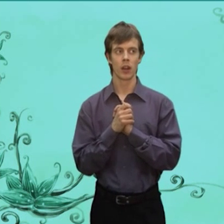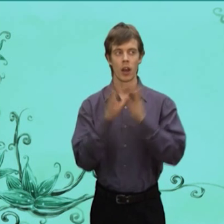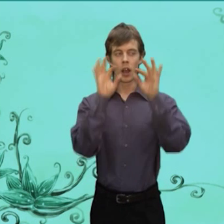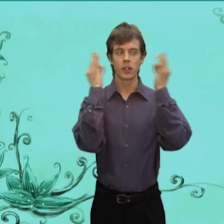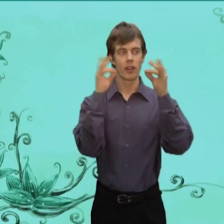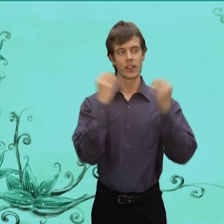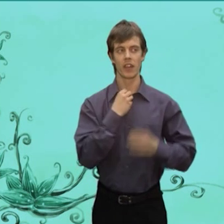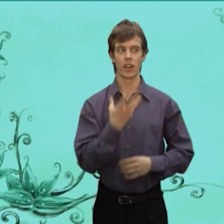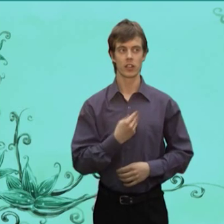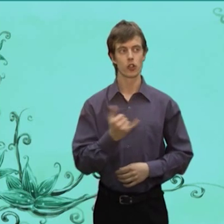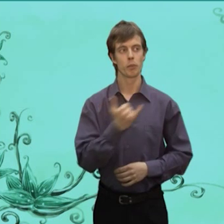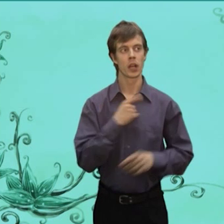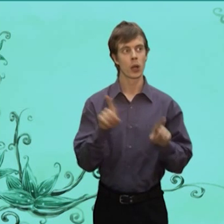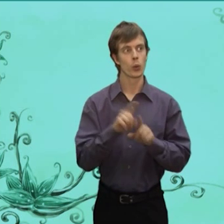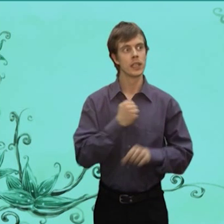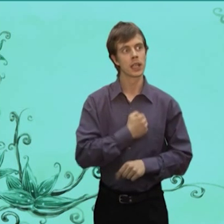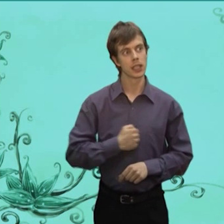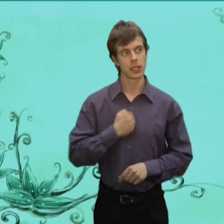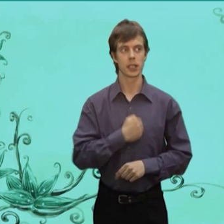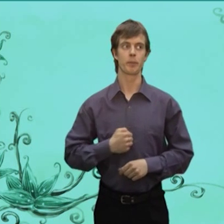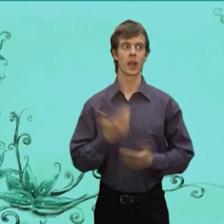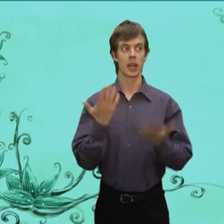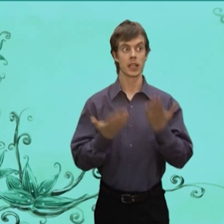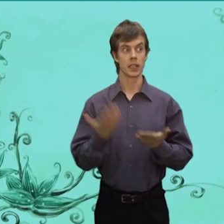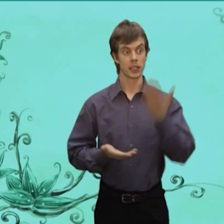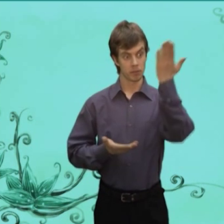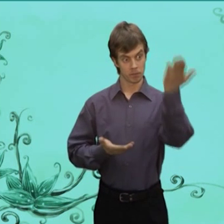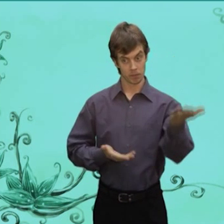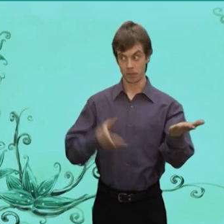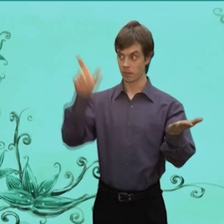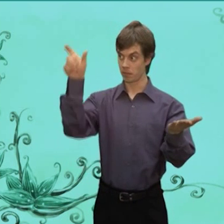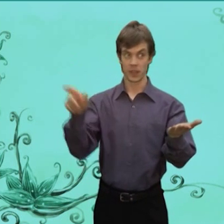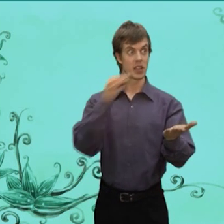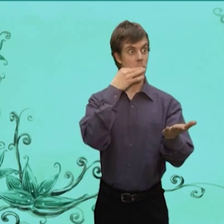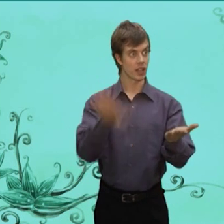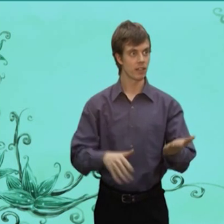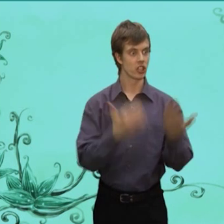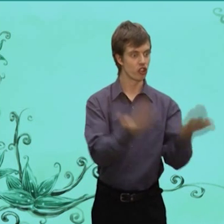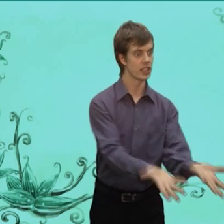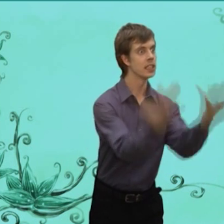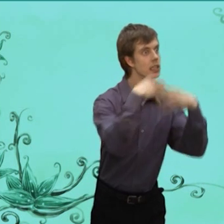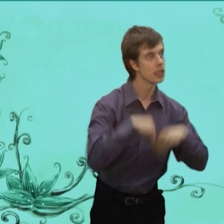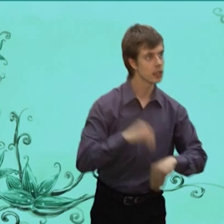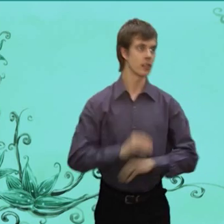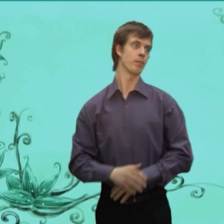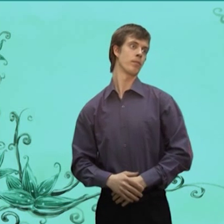Котофей Иванычу У меня У такой Сердитый Кто ему Не приглянется Сейчас же съест